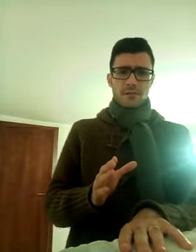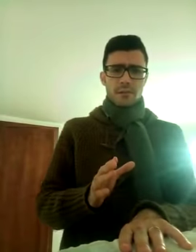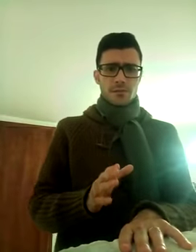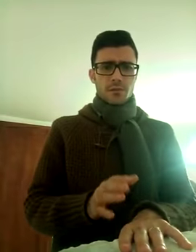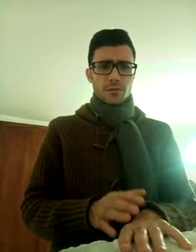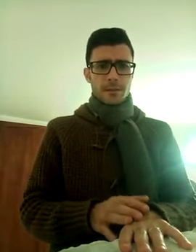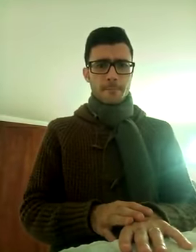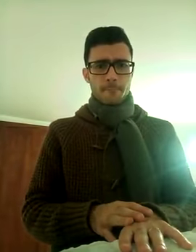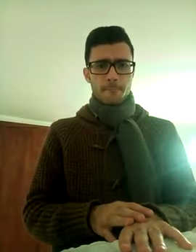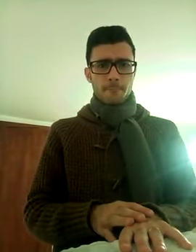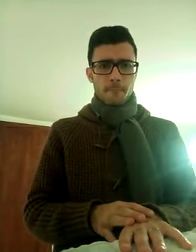riflessione.